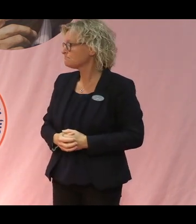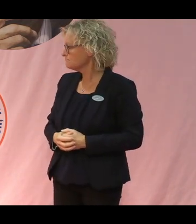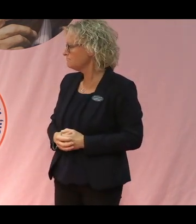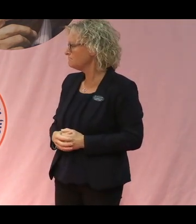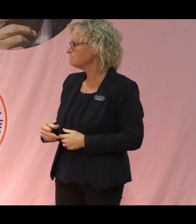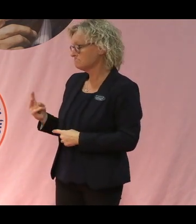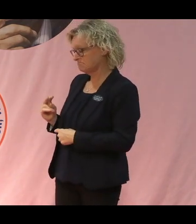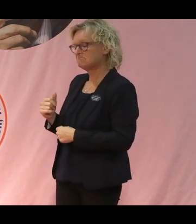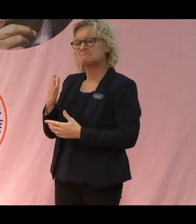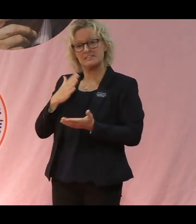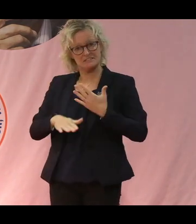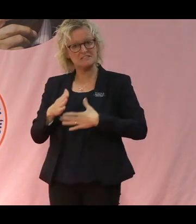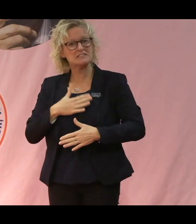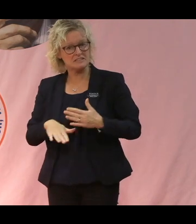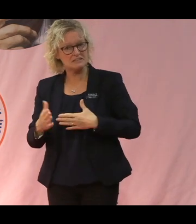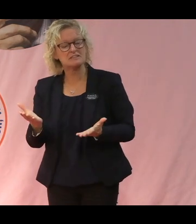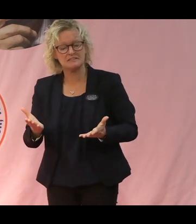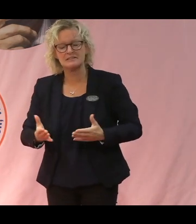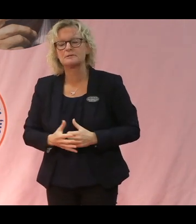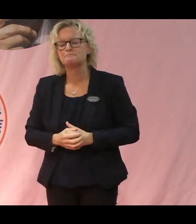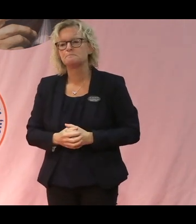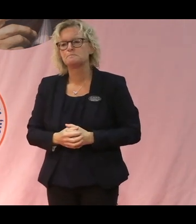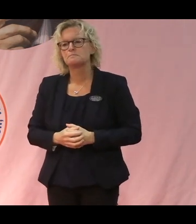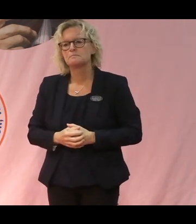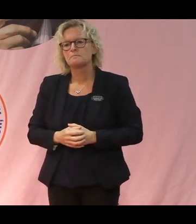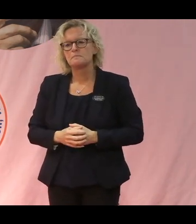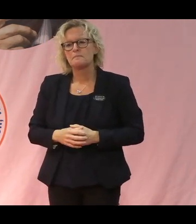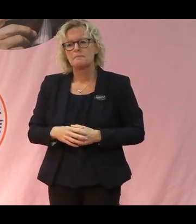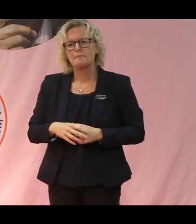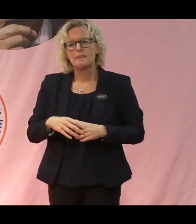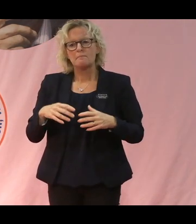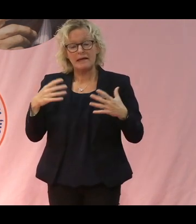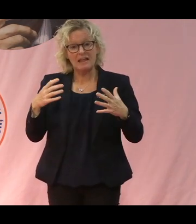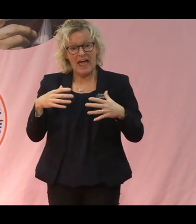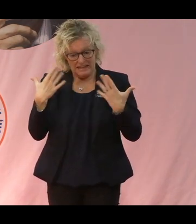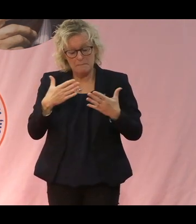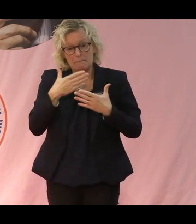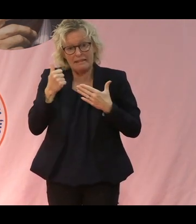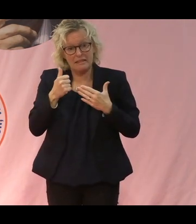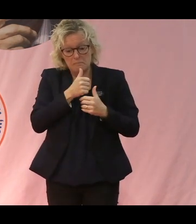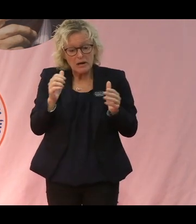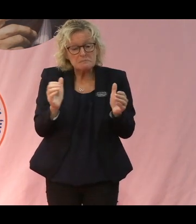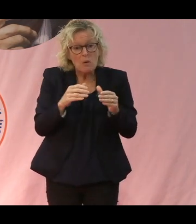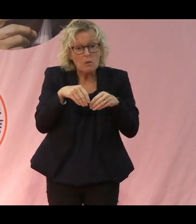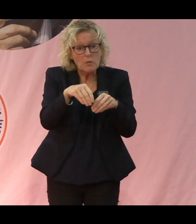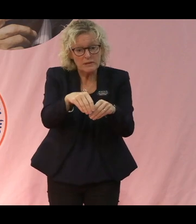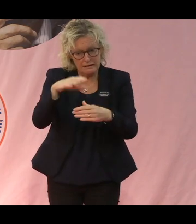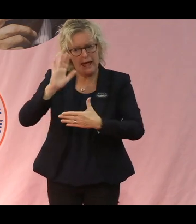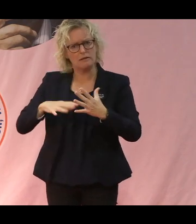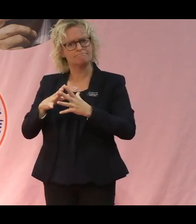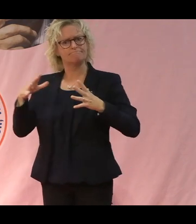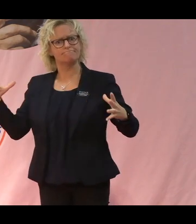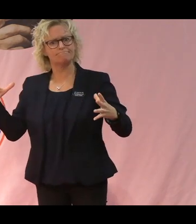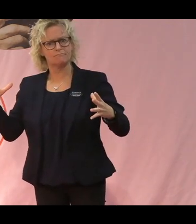Intressant att man också kan använda det till det. Men småskalighet, är det verkligen bättre än storskaligt? För det låter ju ganska rationellt och bra,